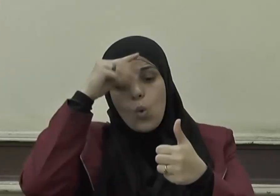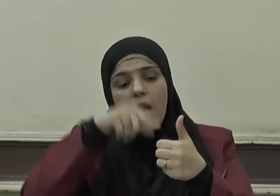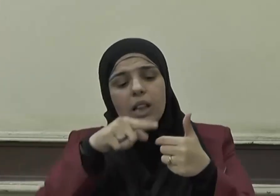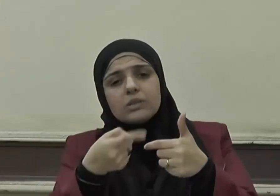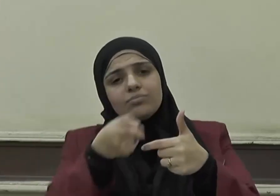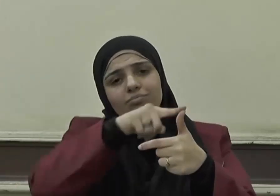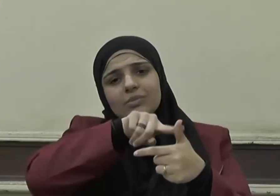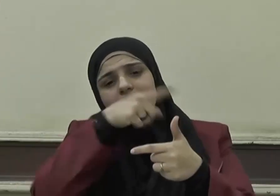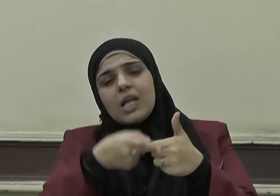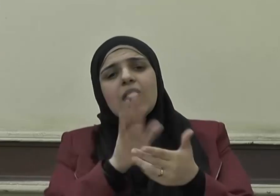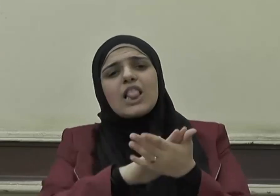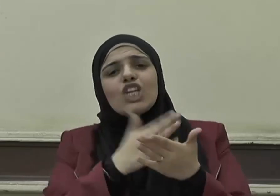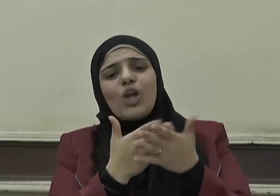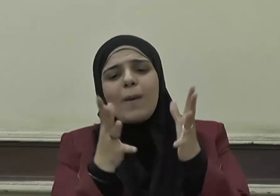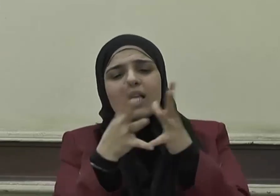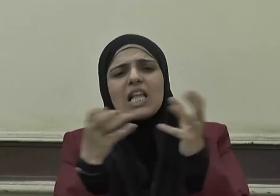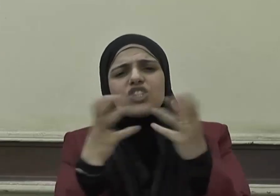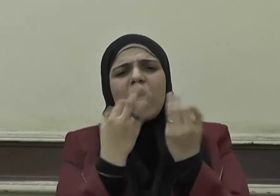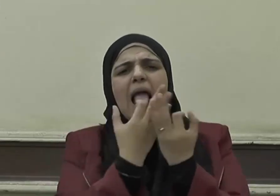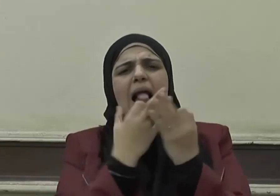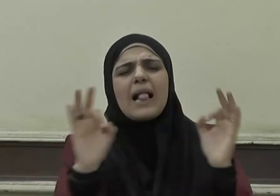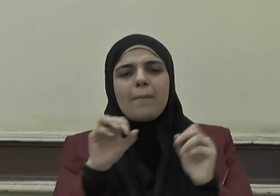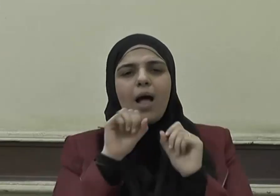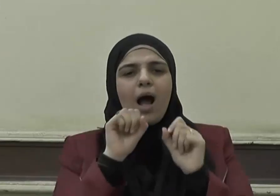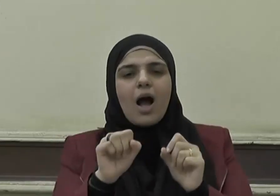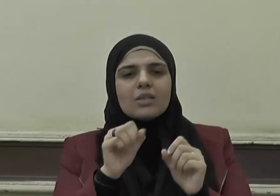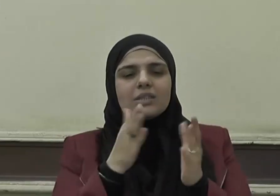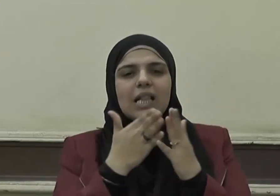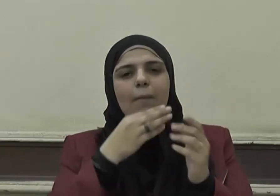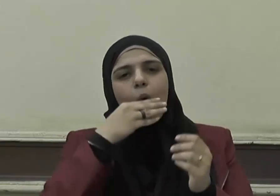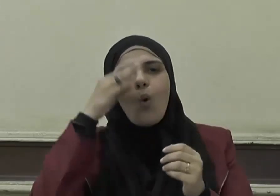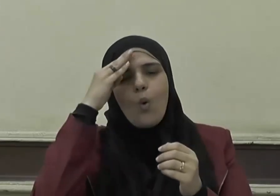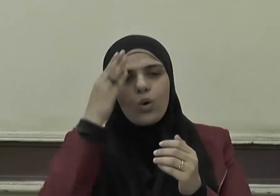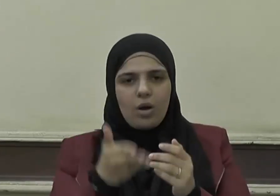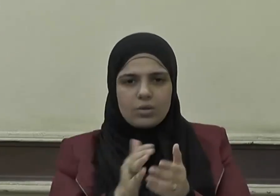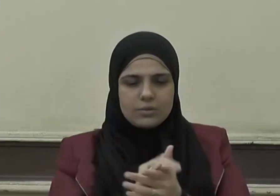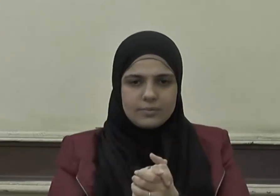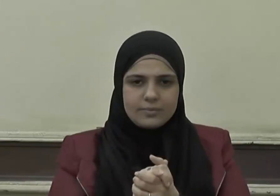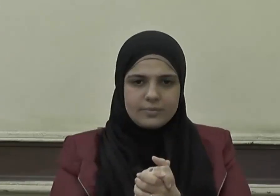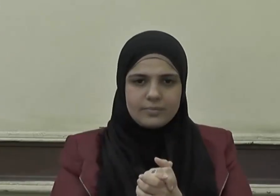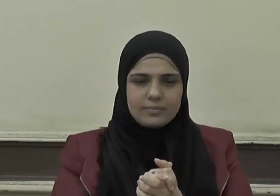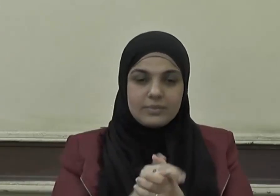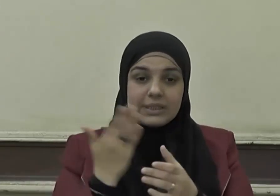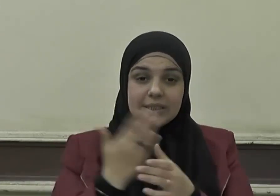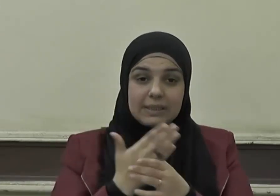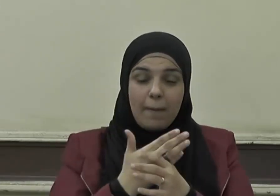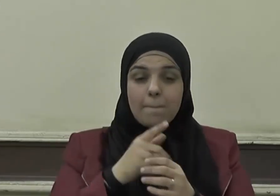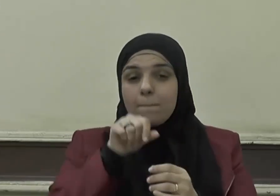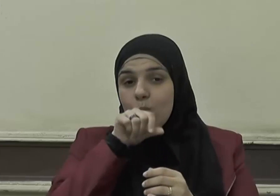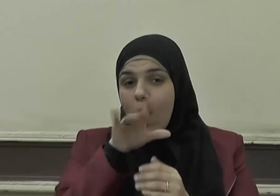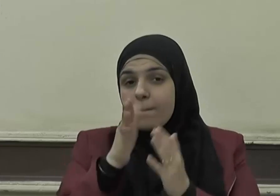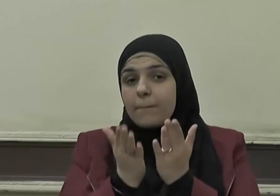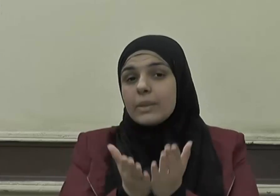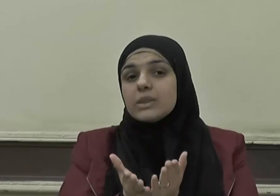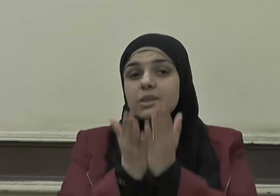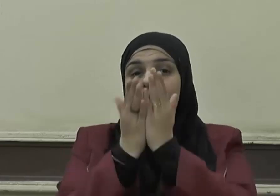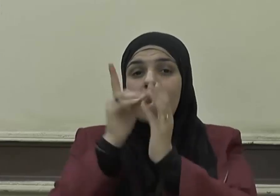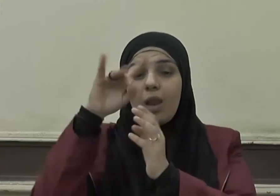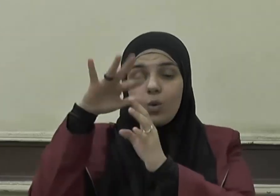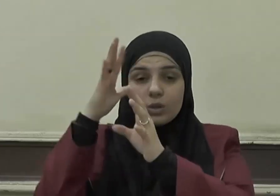ومبينة لما جاء في كتاب الله عز وجل لأن رسول الله صلى الله عليه